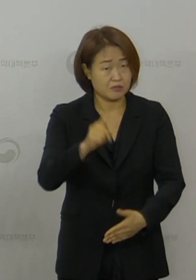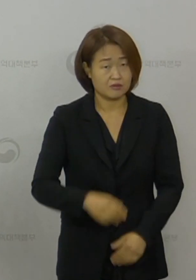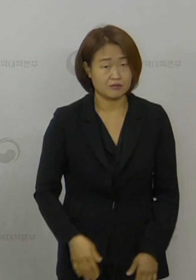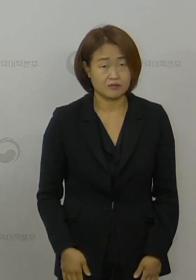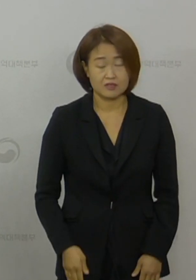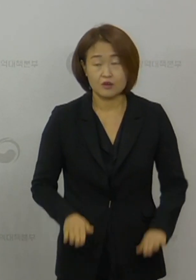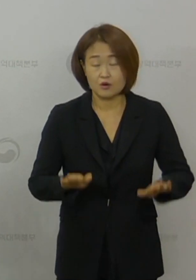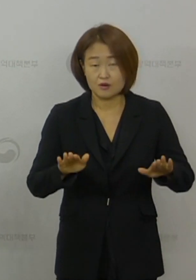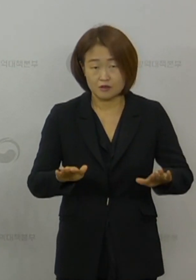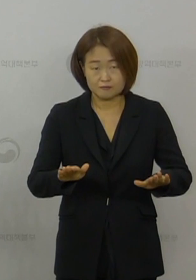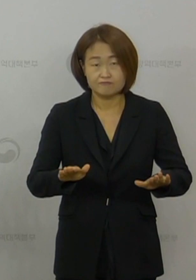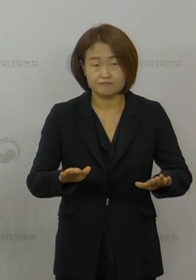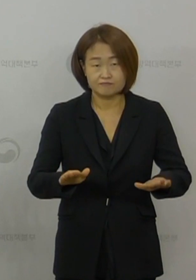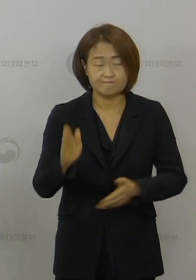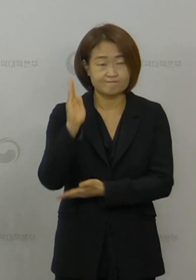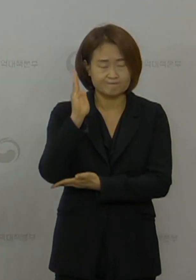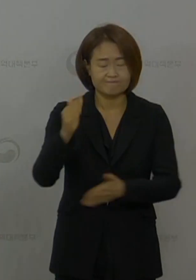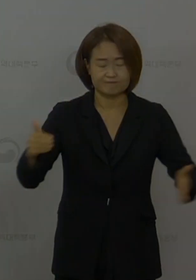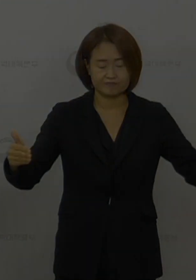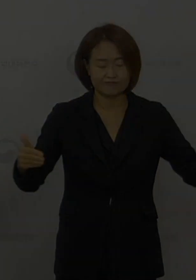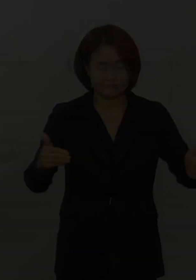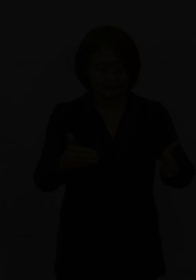브리핑의 앞부분을 마치겠습니다. 고맙습니다. 슈프